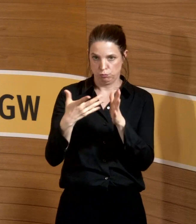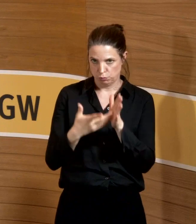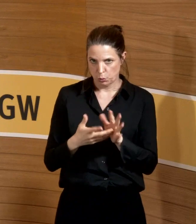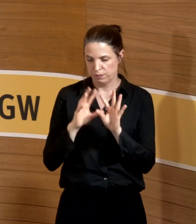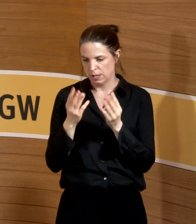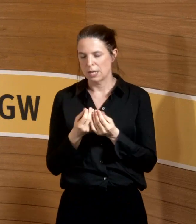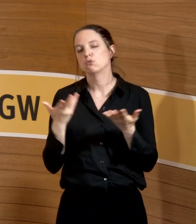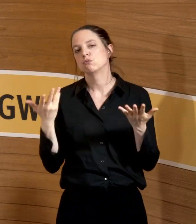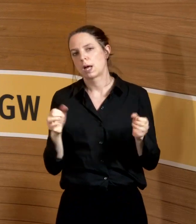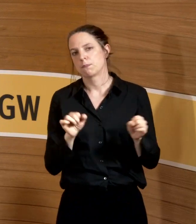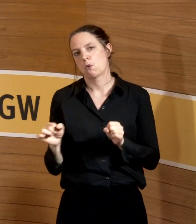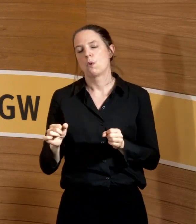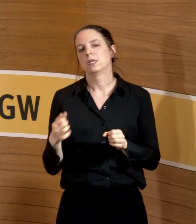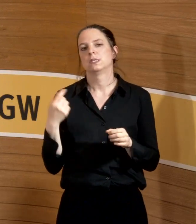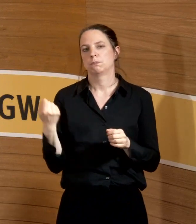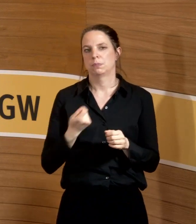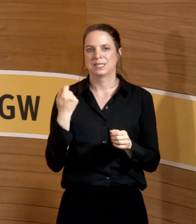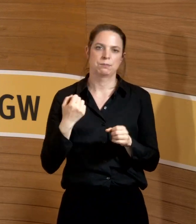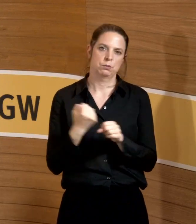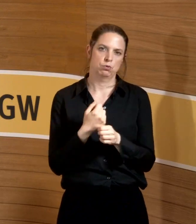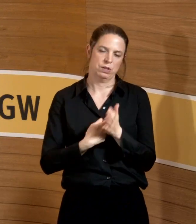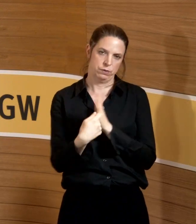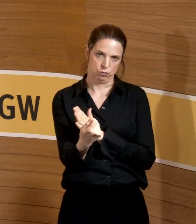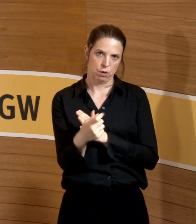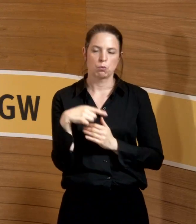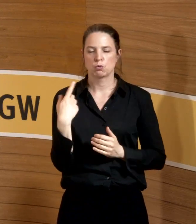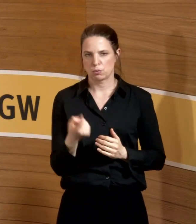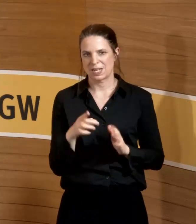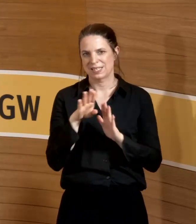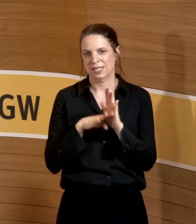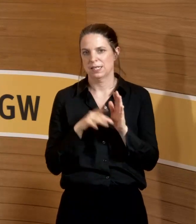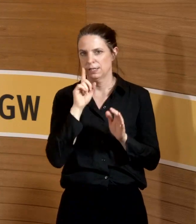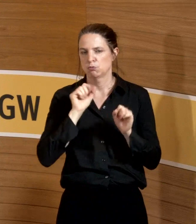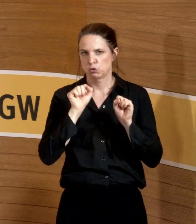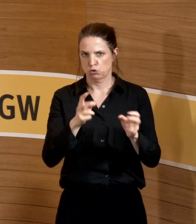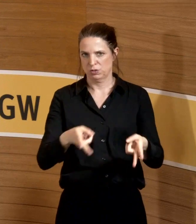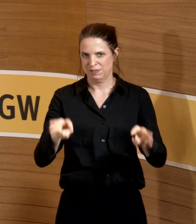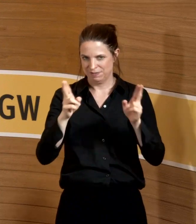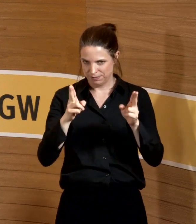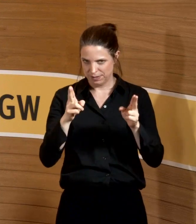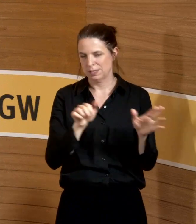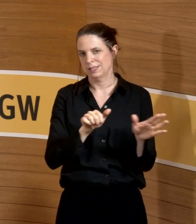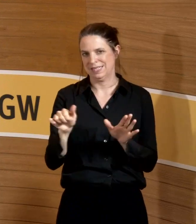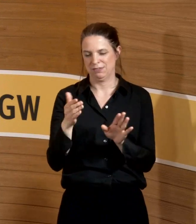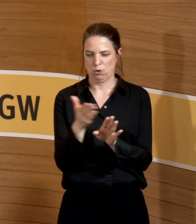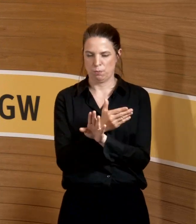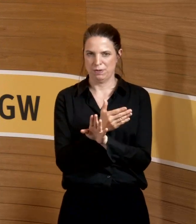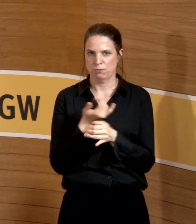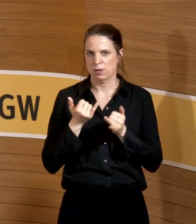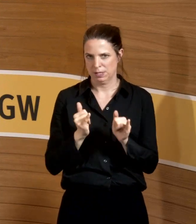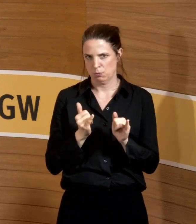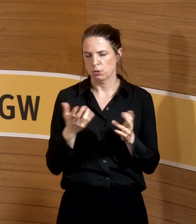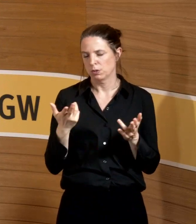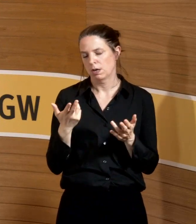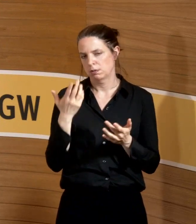Beschäftigungsverbote. Und dann haben wir die gesetzlichen Mutterschutzfristen, sechs Wochen vor Geburt oder errechneten Termin. Da kann die